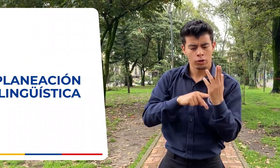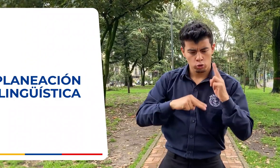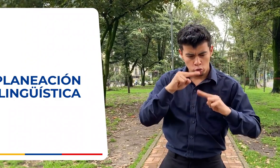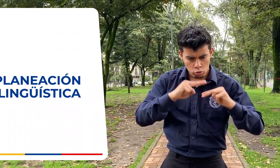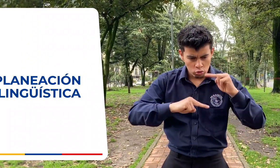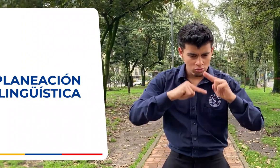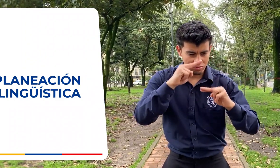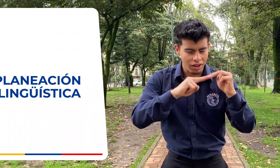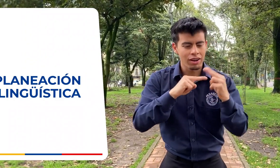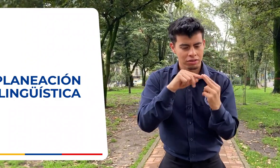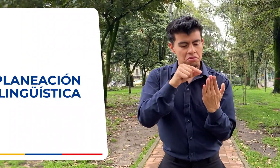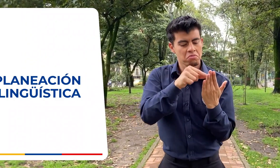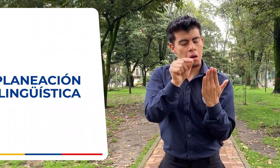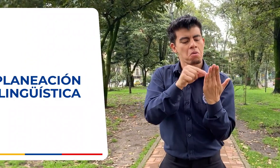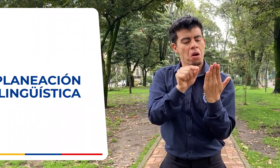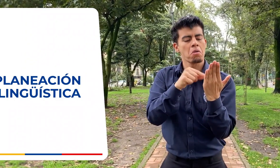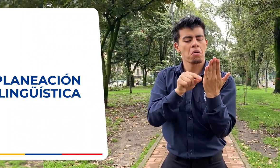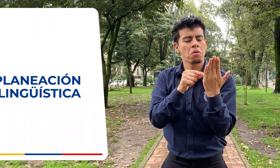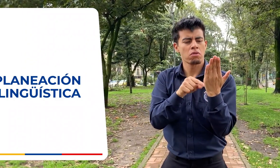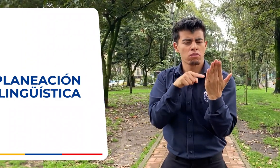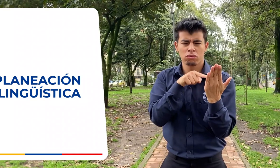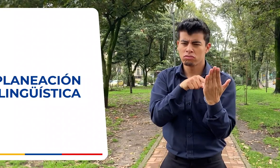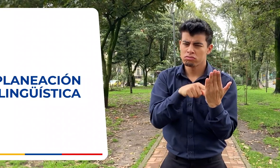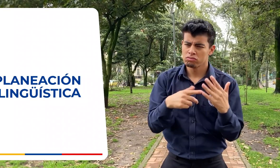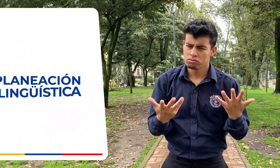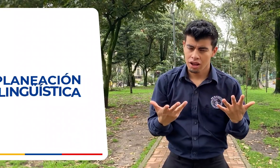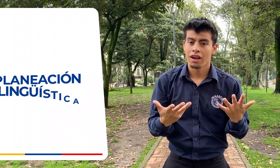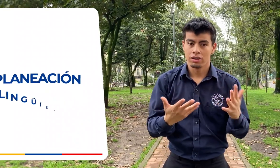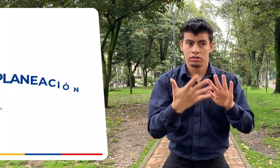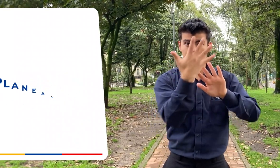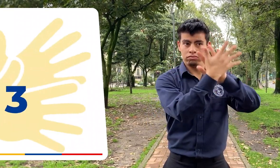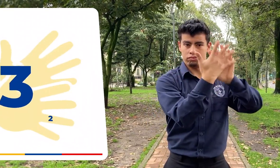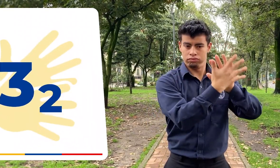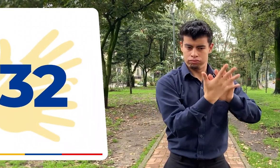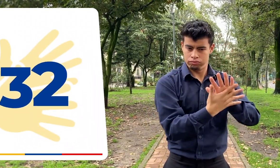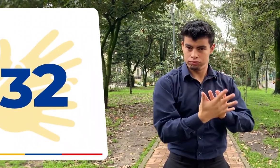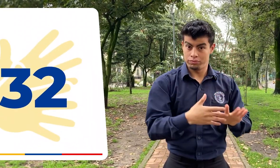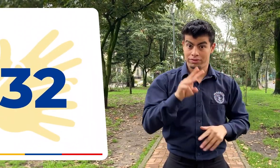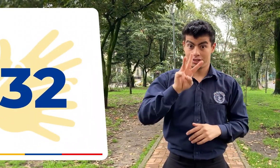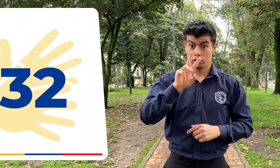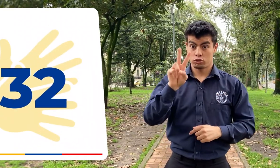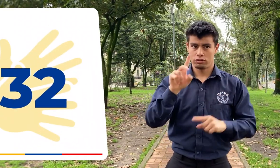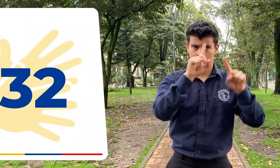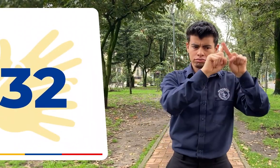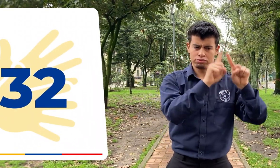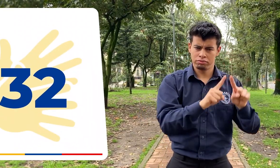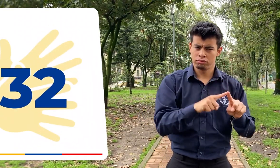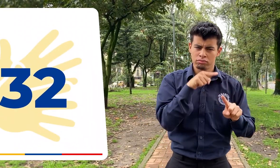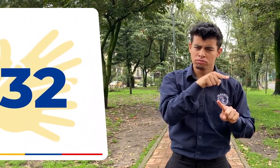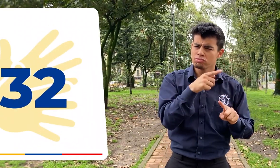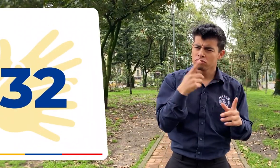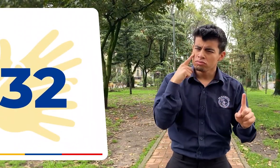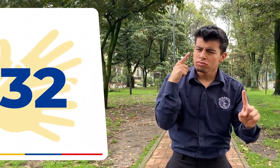aportaron a la construcción y consenso de 32 señas relacionadas con el contexto de la salud.